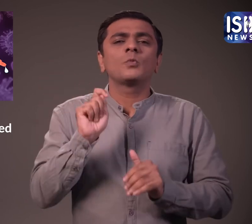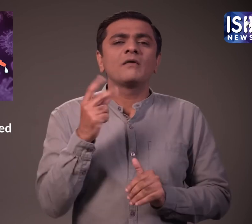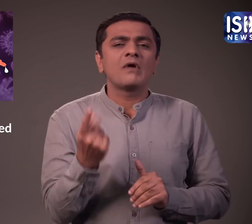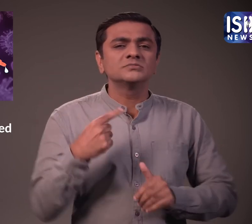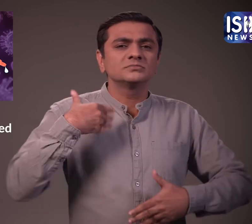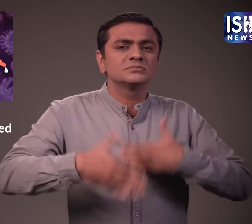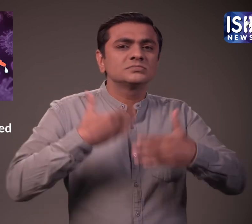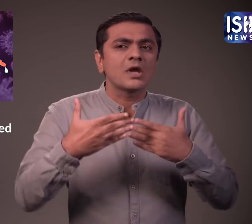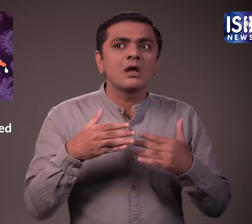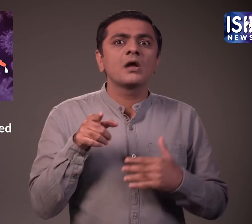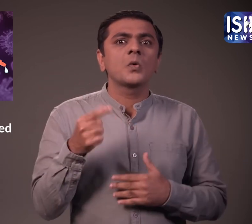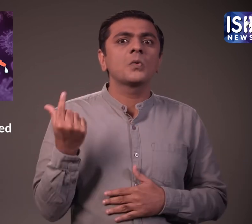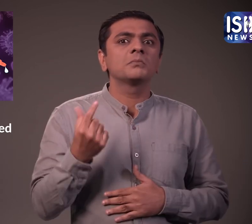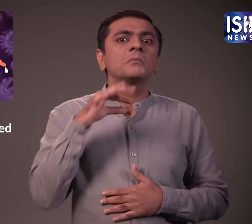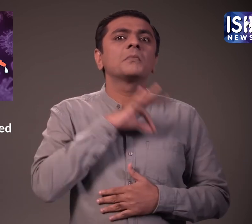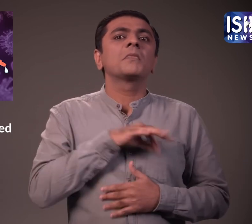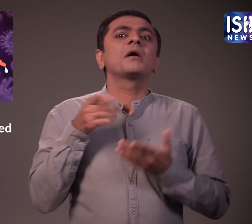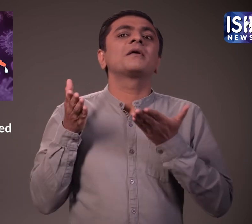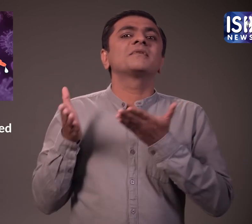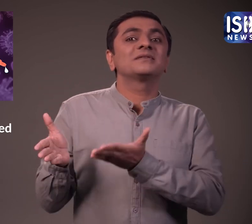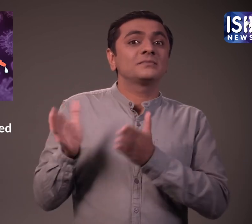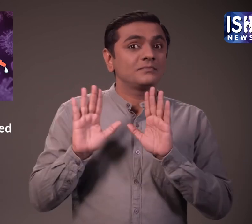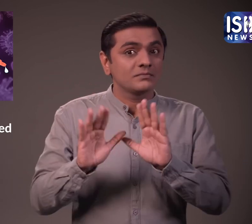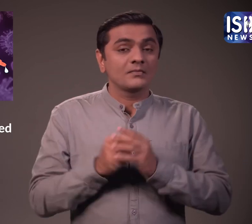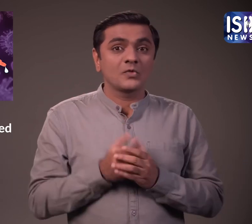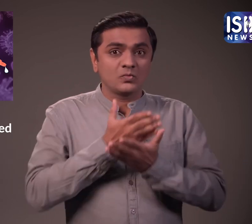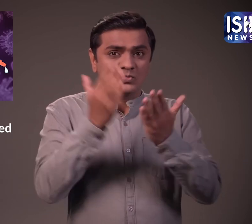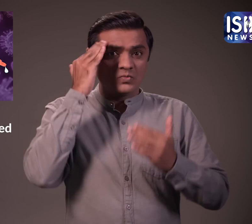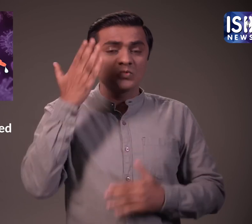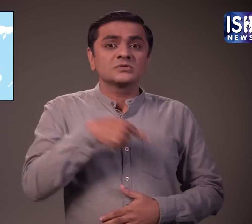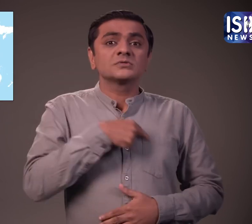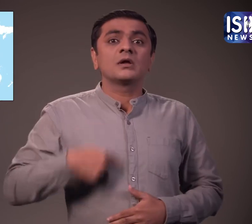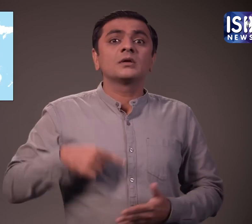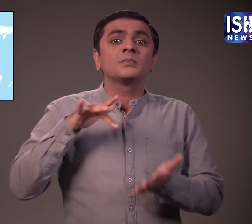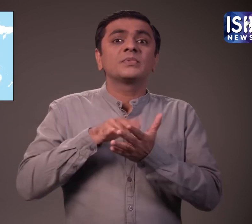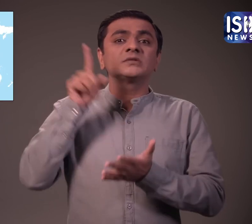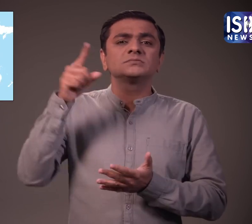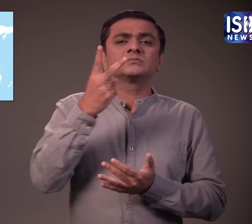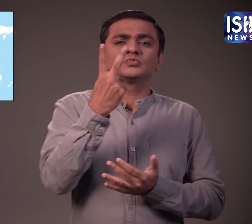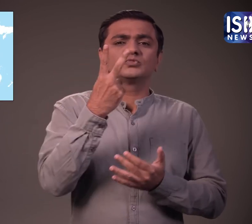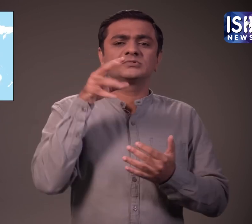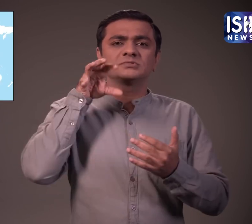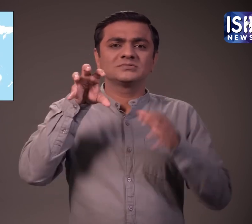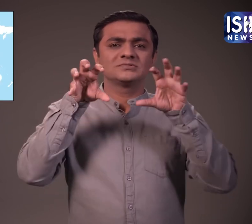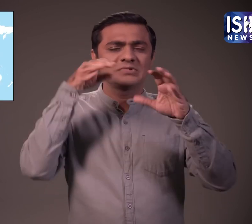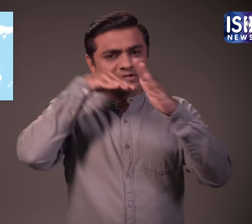और इसे प्रशाशत करना आसान और तीवरित होगा क्या आप सभी जानते हैं कि चीन के